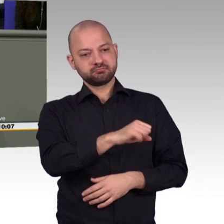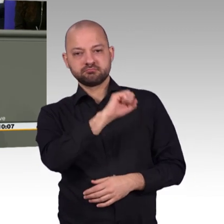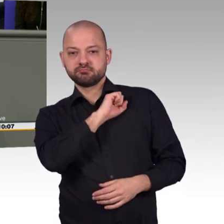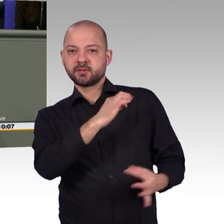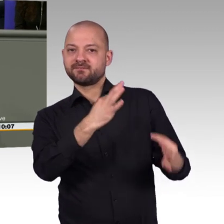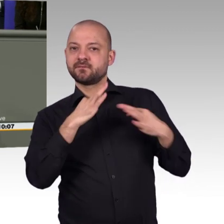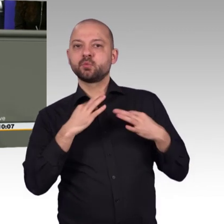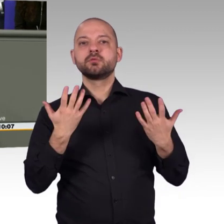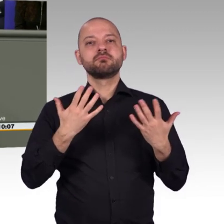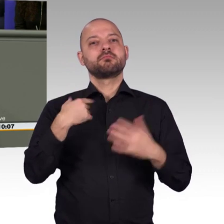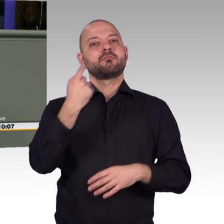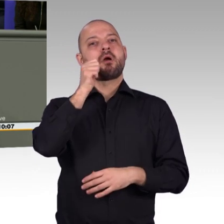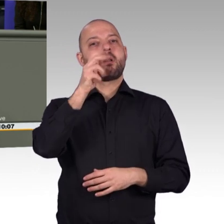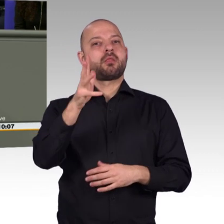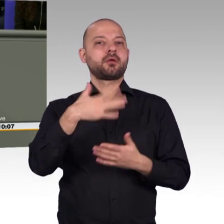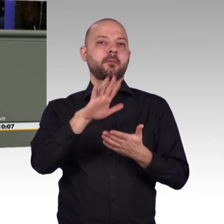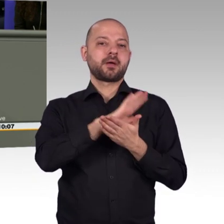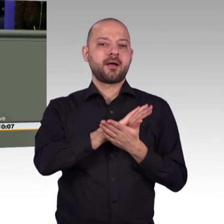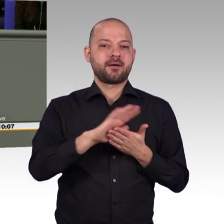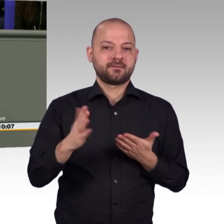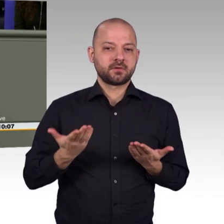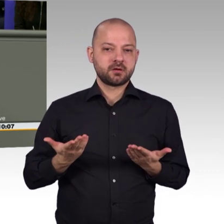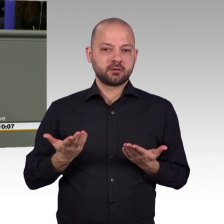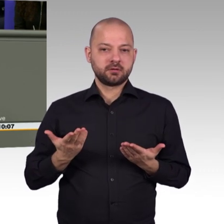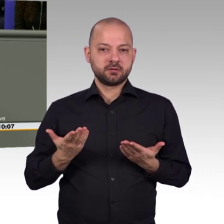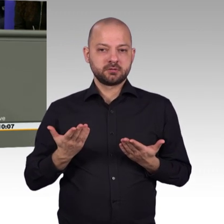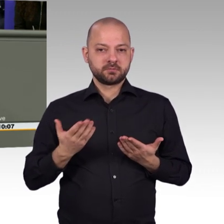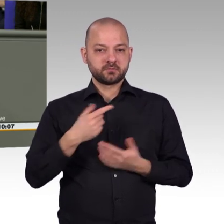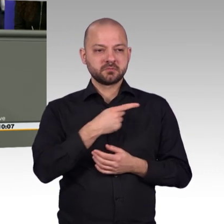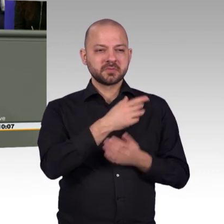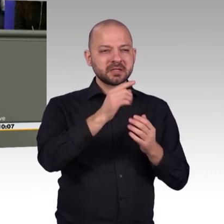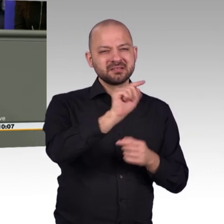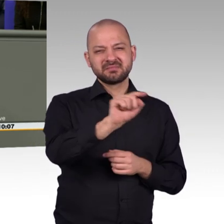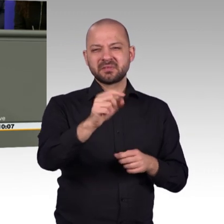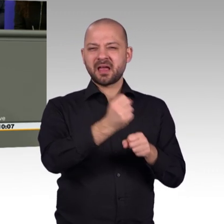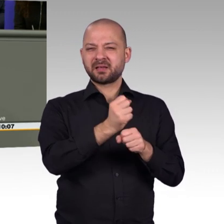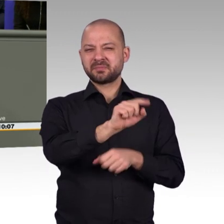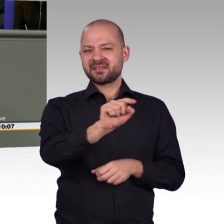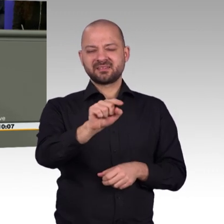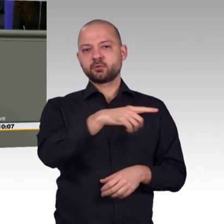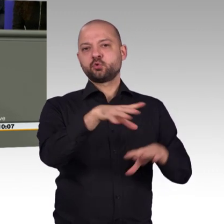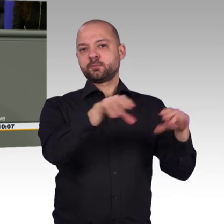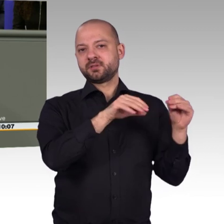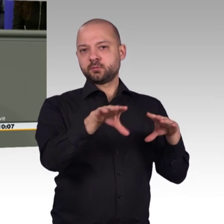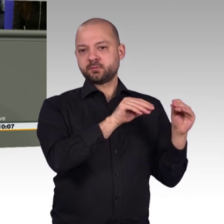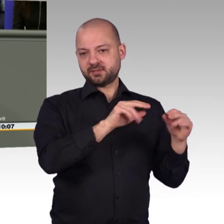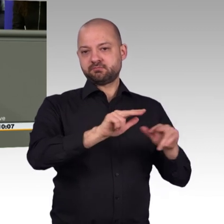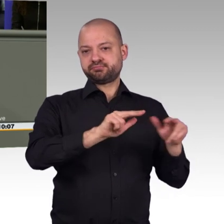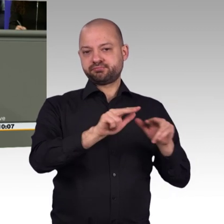Die Digitalisierungsstrategie stellt den konkreten Nutzen für den Einzelnen in das Zentrum. Sie stellt den Menschen in das Zentrum. Und diesen Nutzen